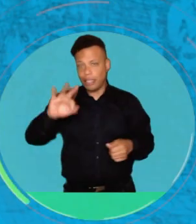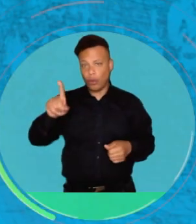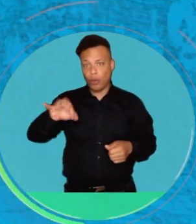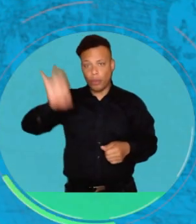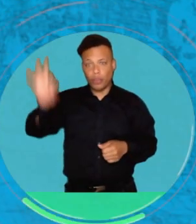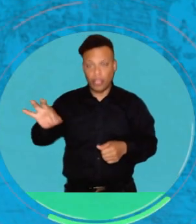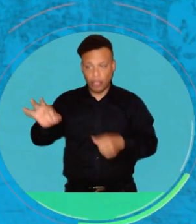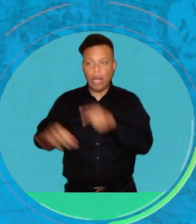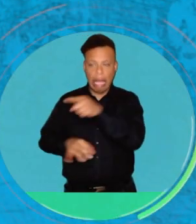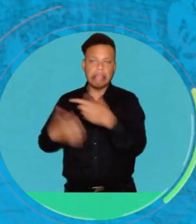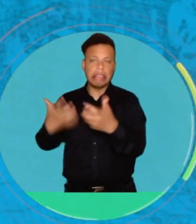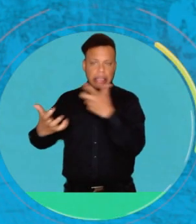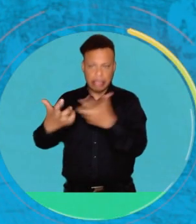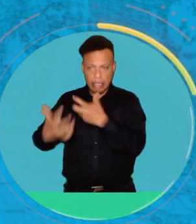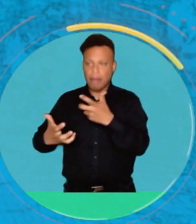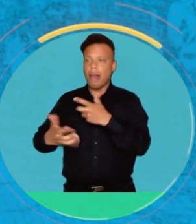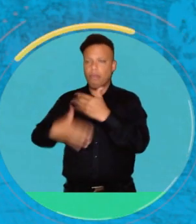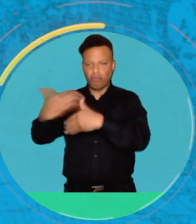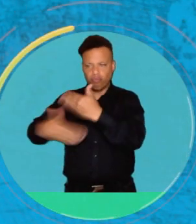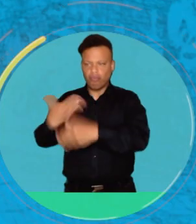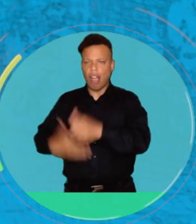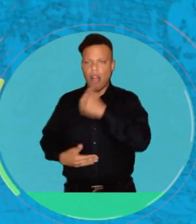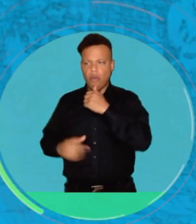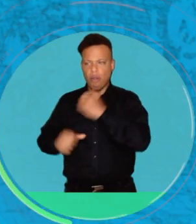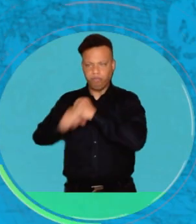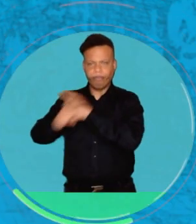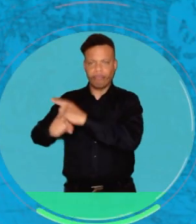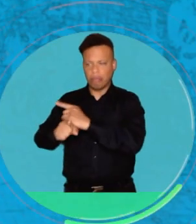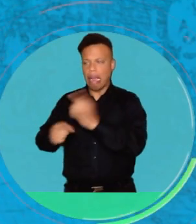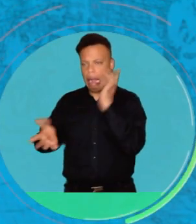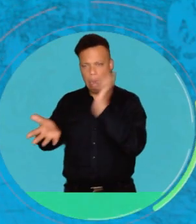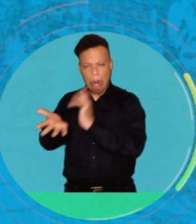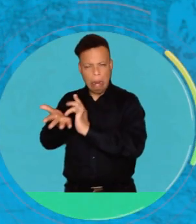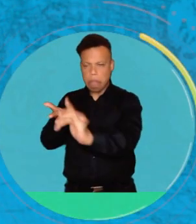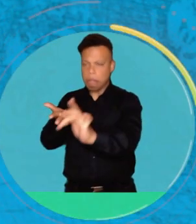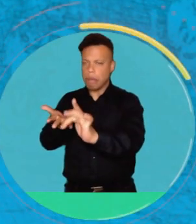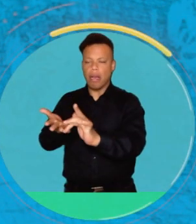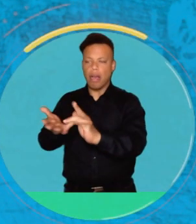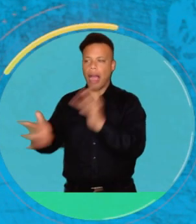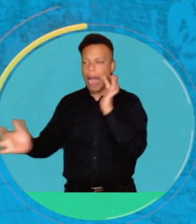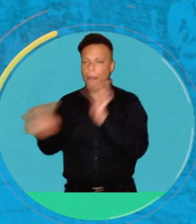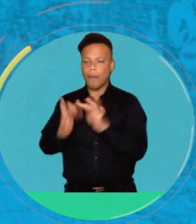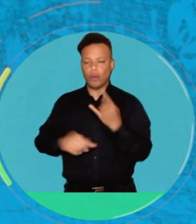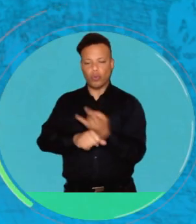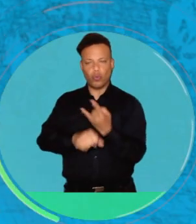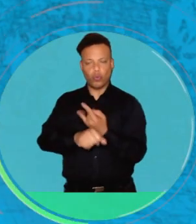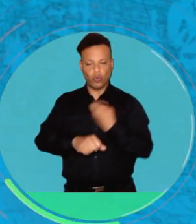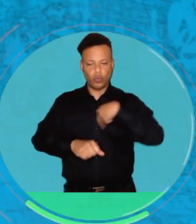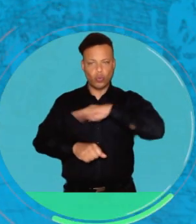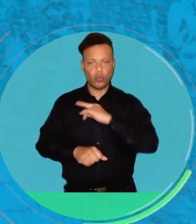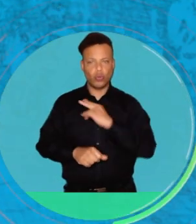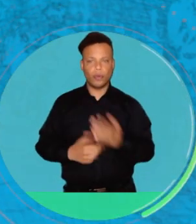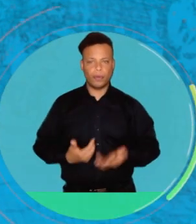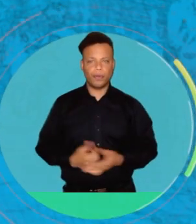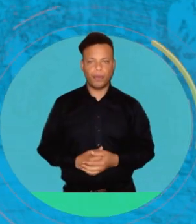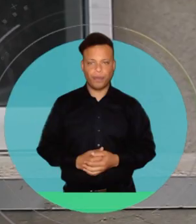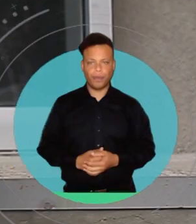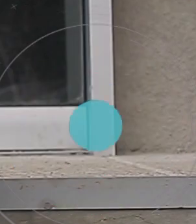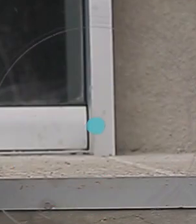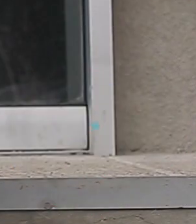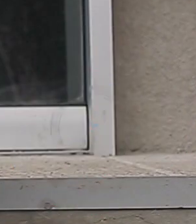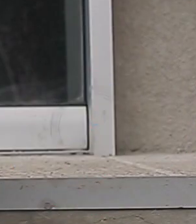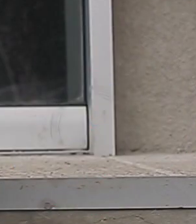aguas residuales y que solo el 31% de las ciudades contaban con sistemas de tratamiento de aguas eficientes que las dejaran aptas para consumo.